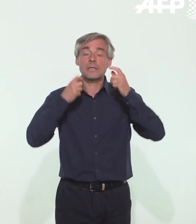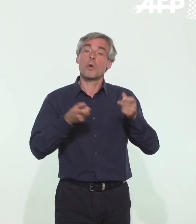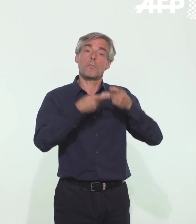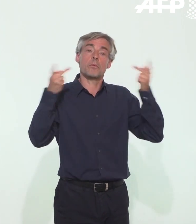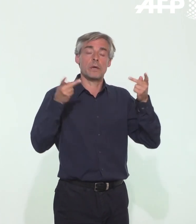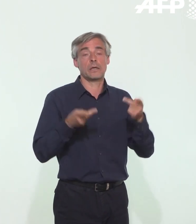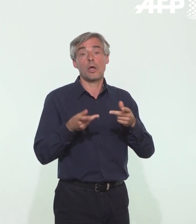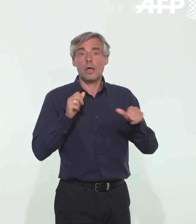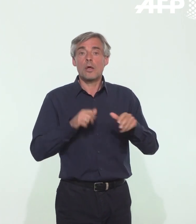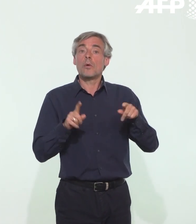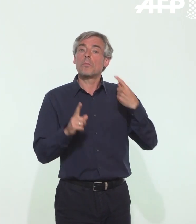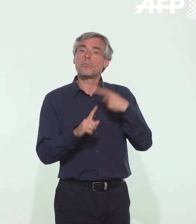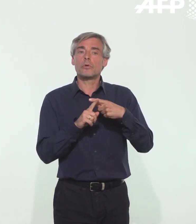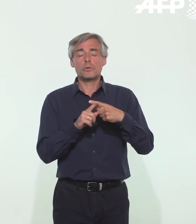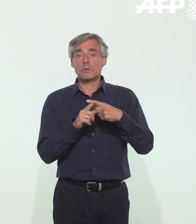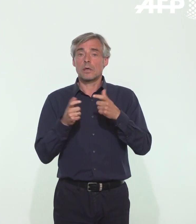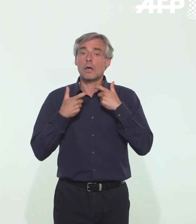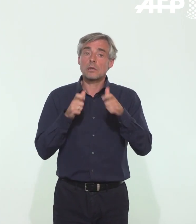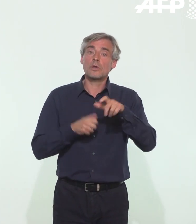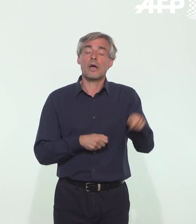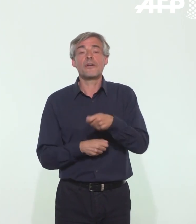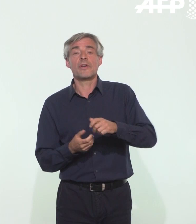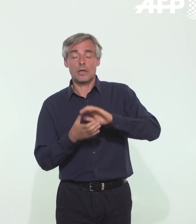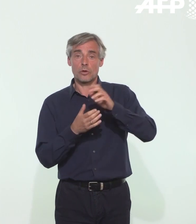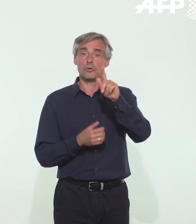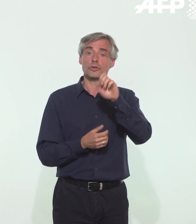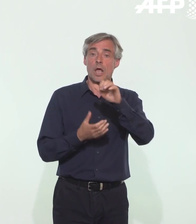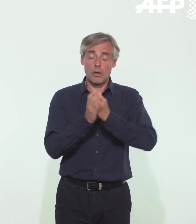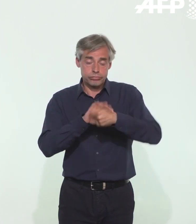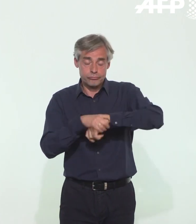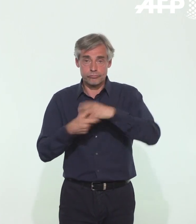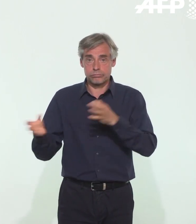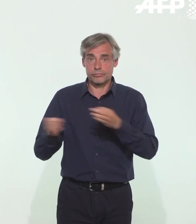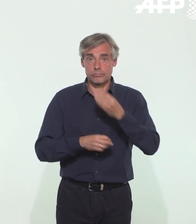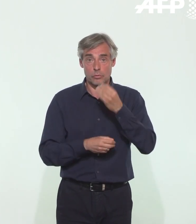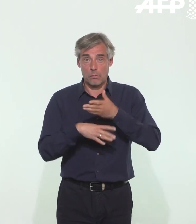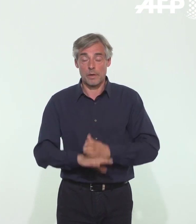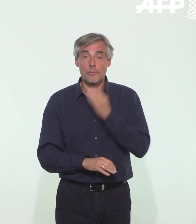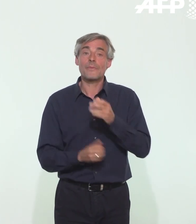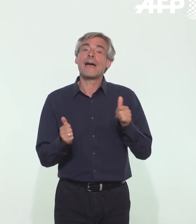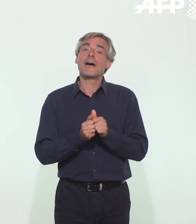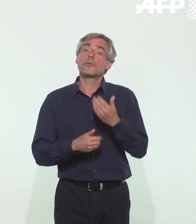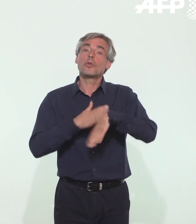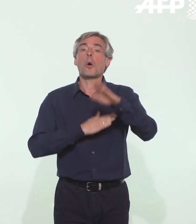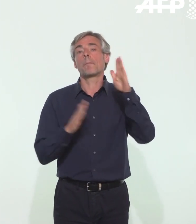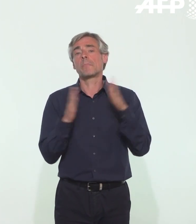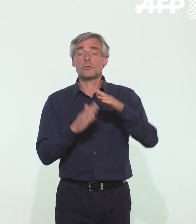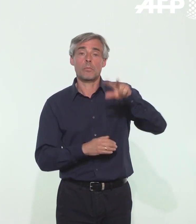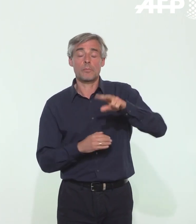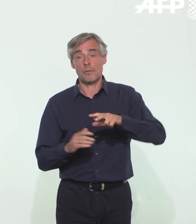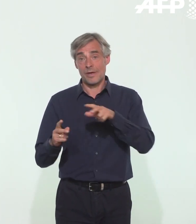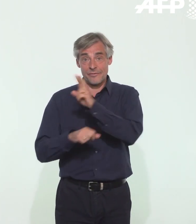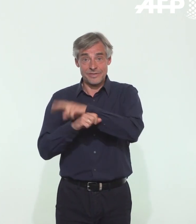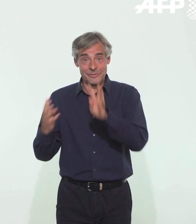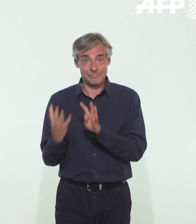privilégiant l'accès régulier aux solutions neuroalcooliques dans vos déplacements. Avec des visiteurs à la maison, porter un masque